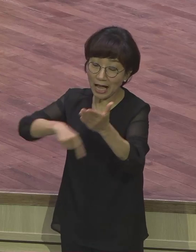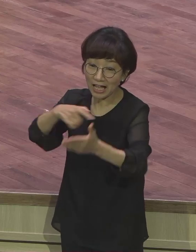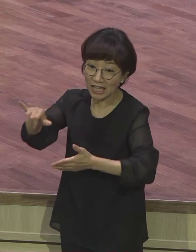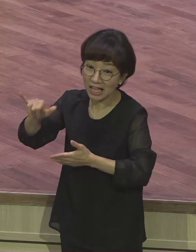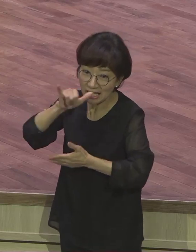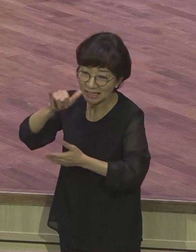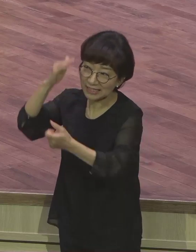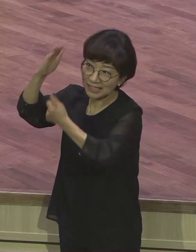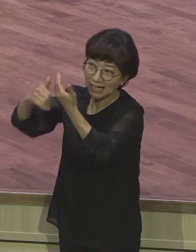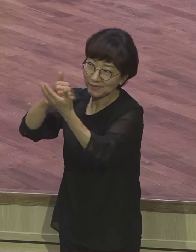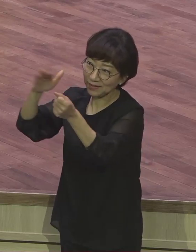수 없으리라.